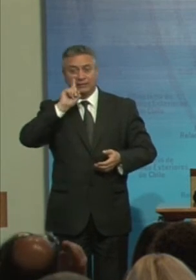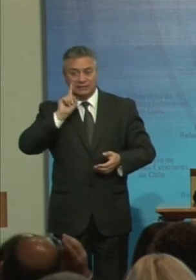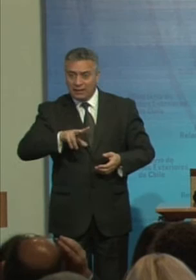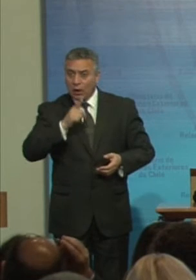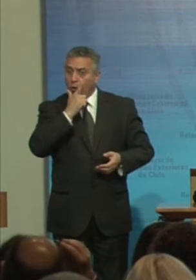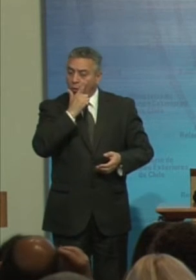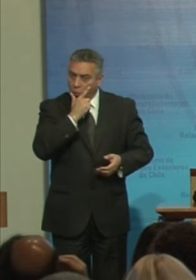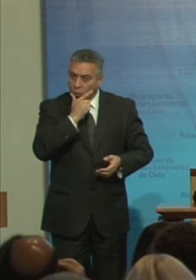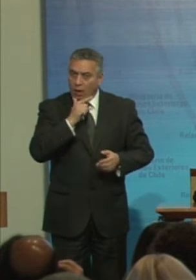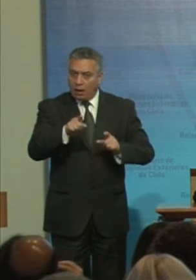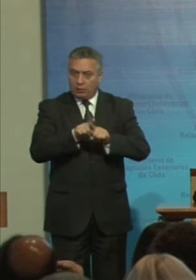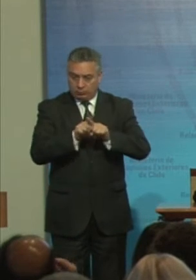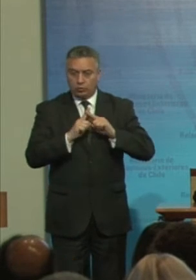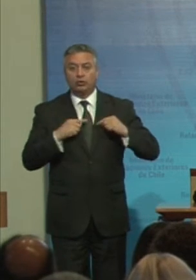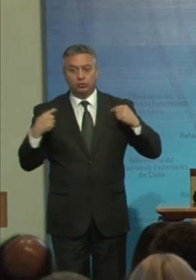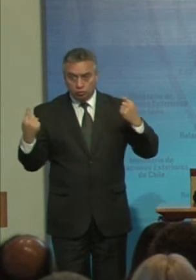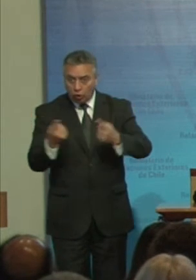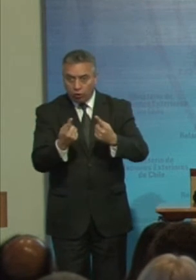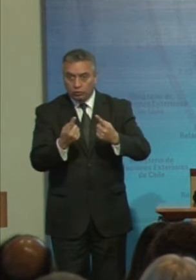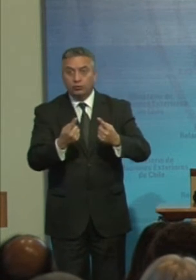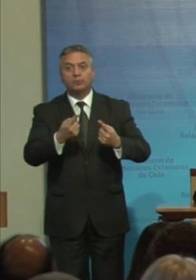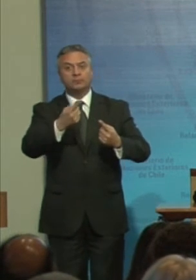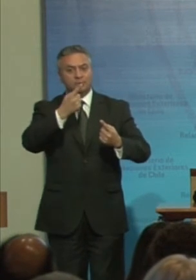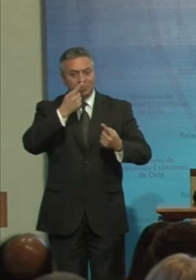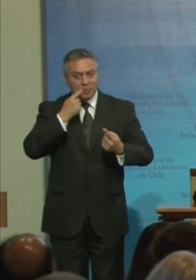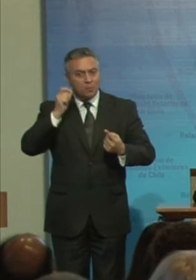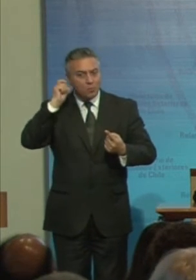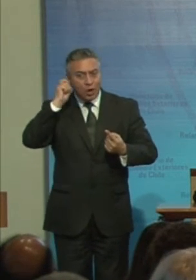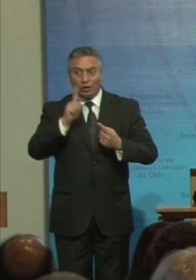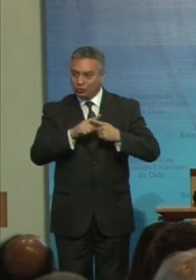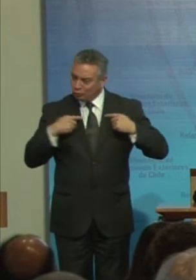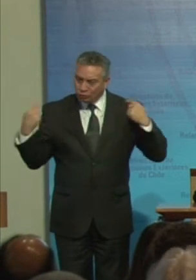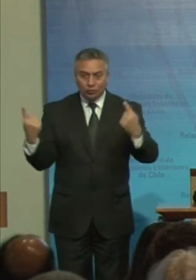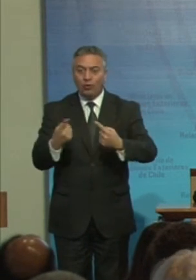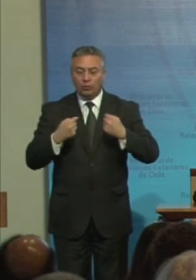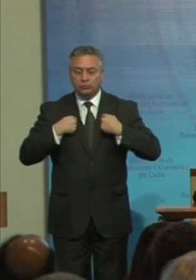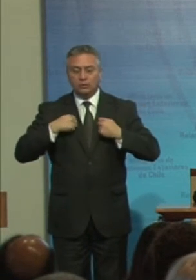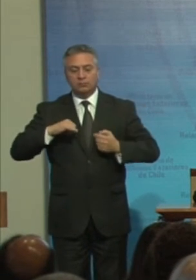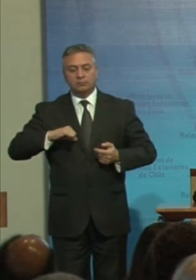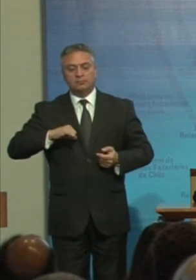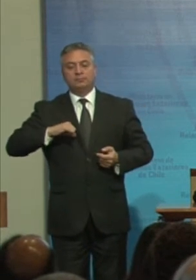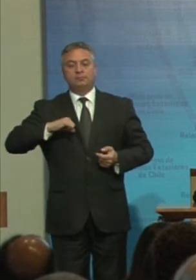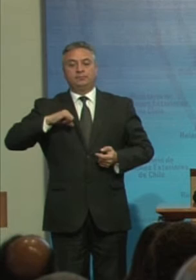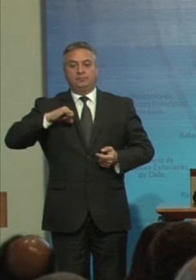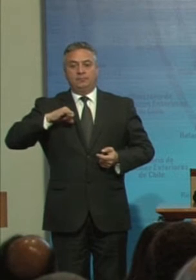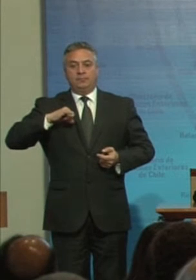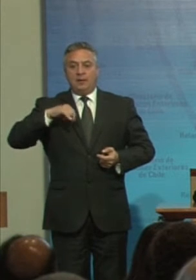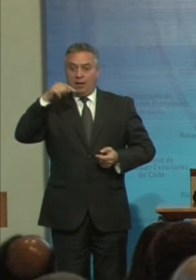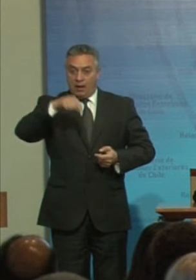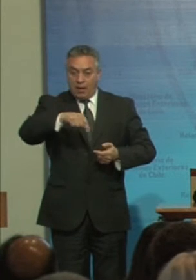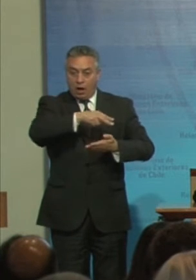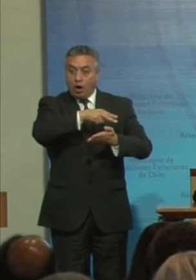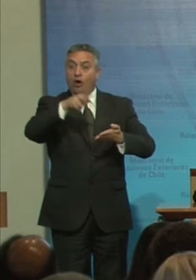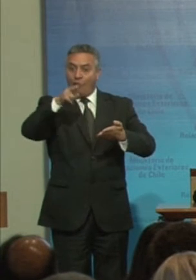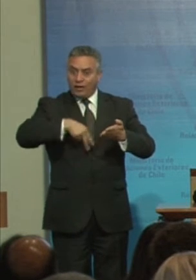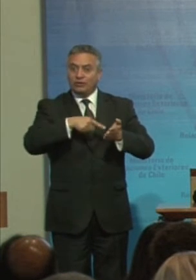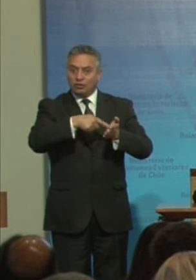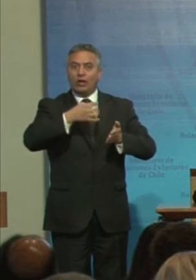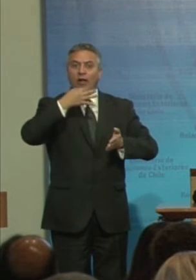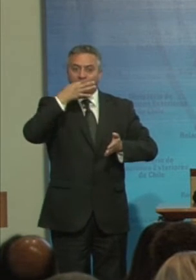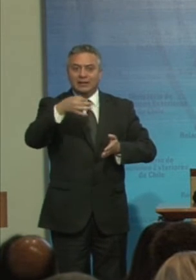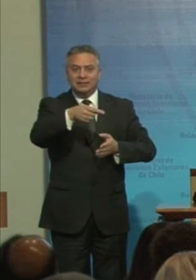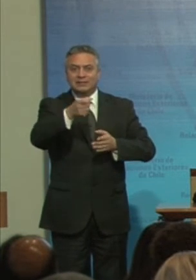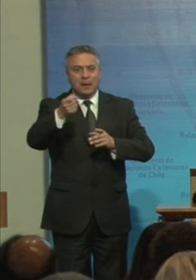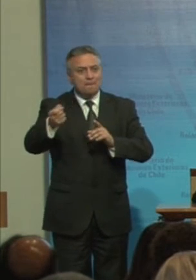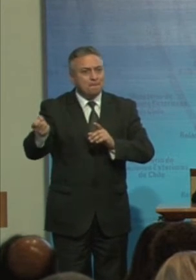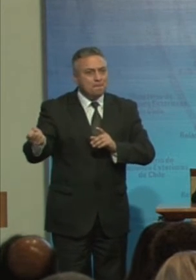Todos Nos Todas y todos Nos enorgullecemos Esta convención Como se ha dicho Es la